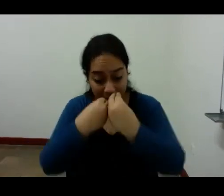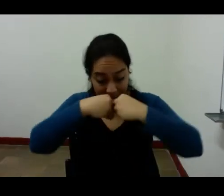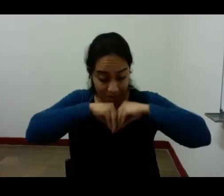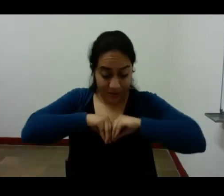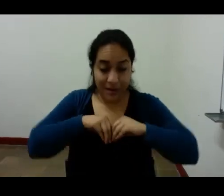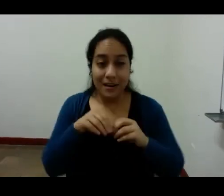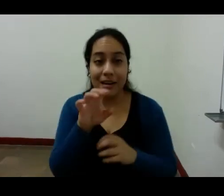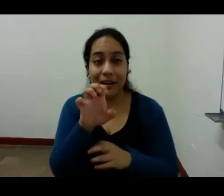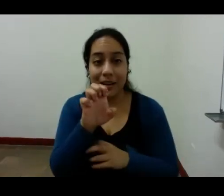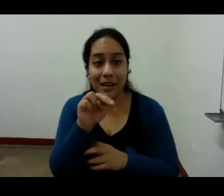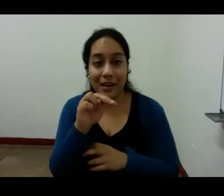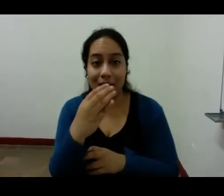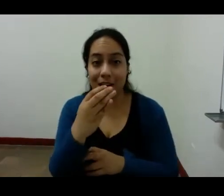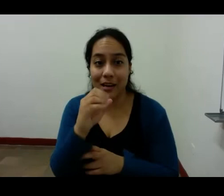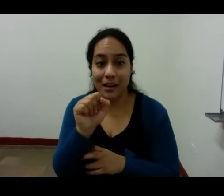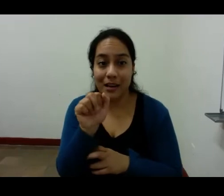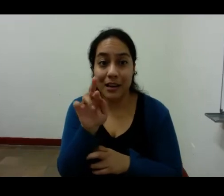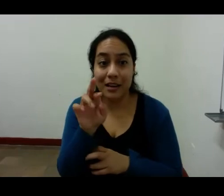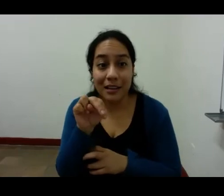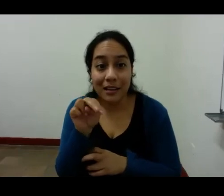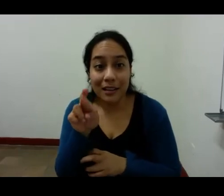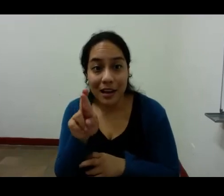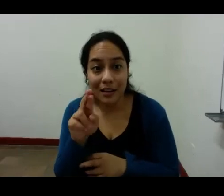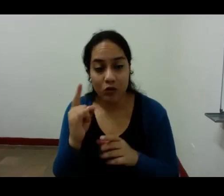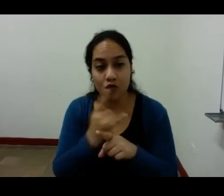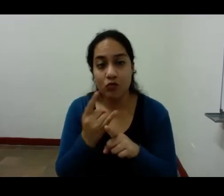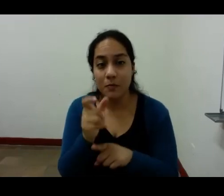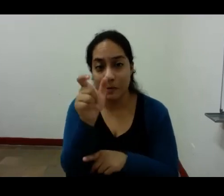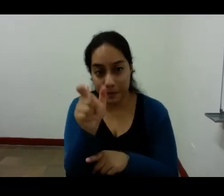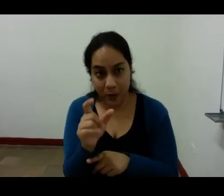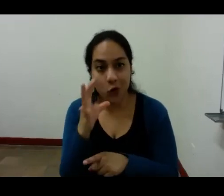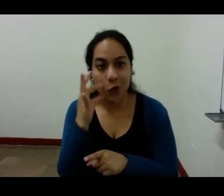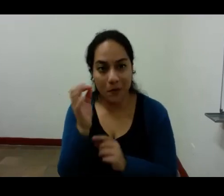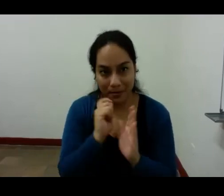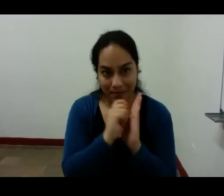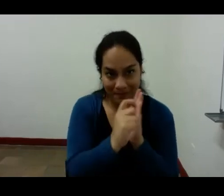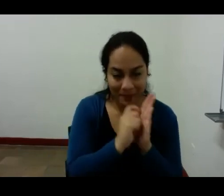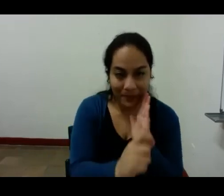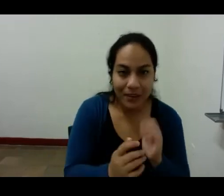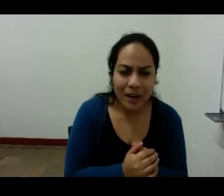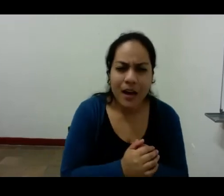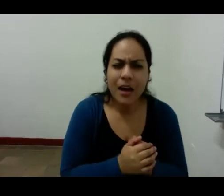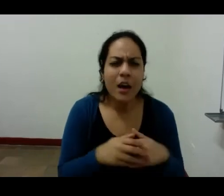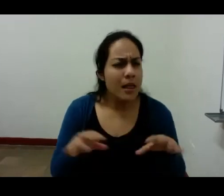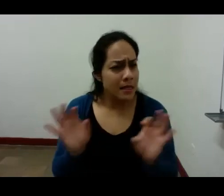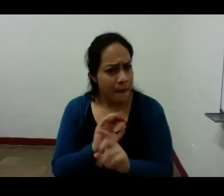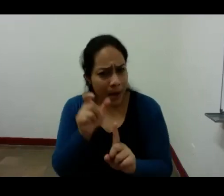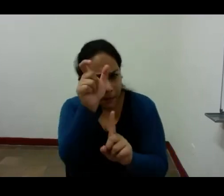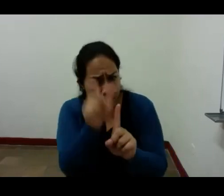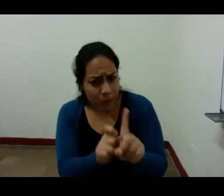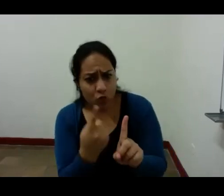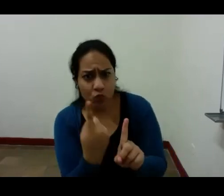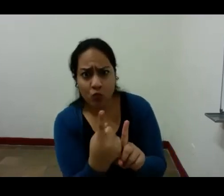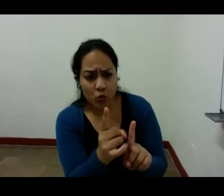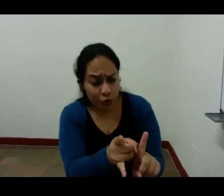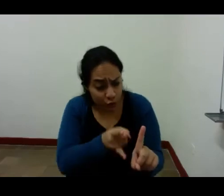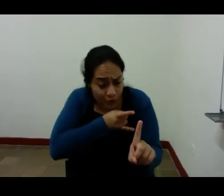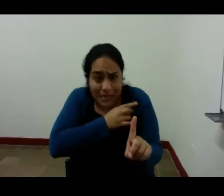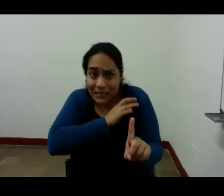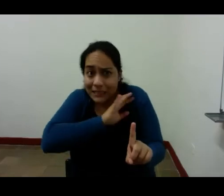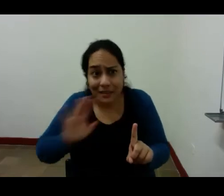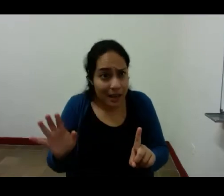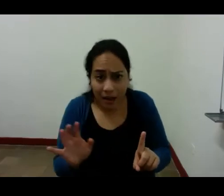Bernardo Suárez no hay un sujeto único para sentir sino una